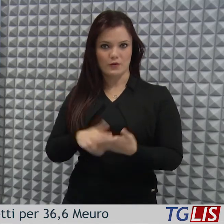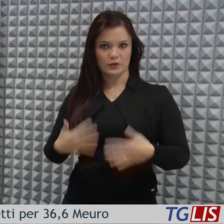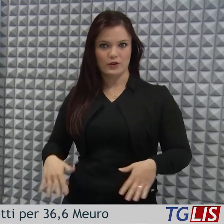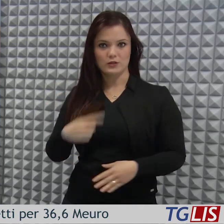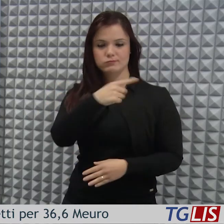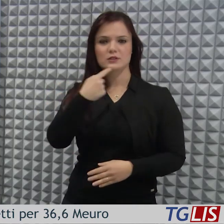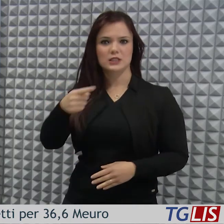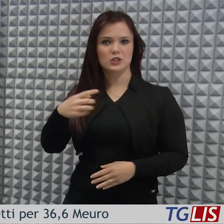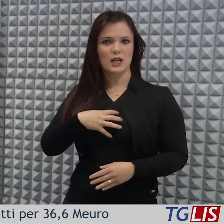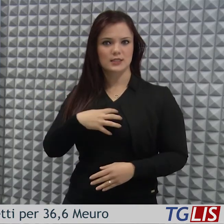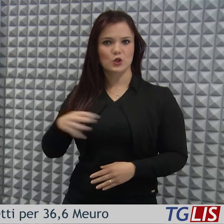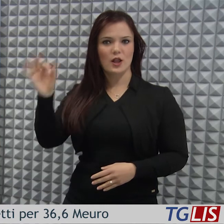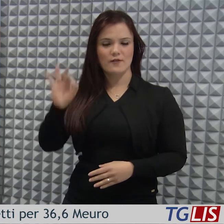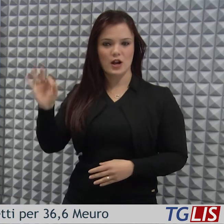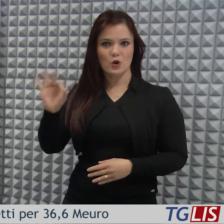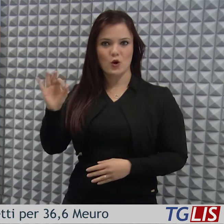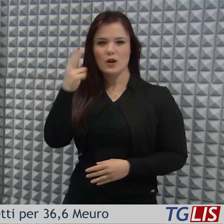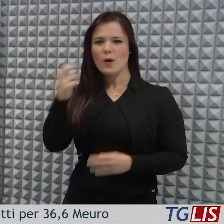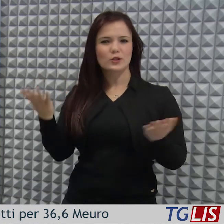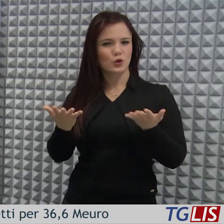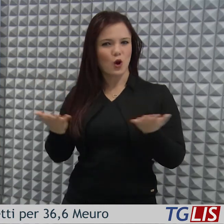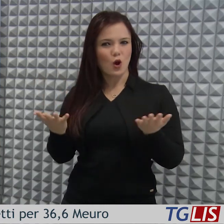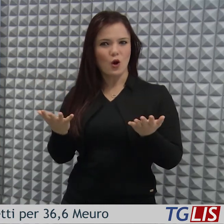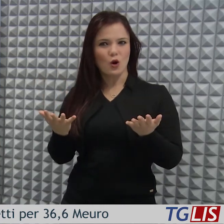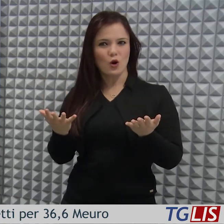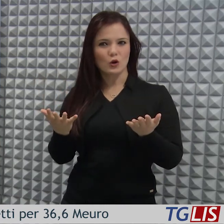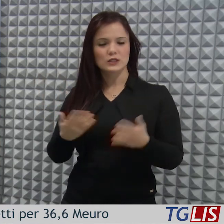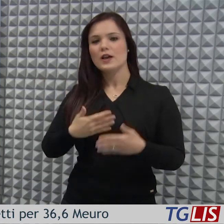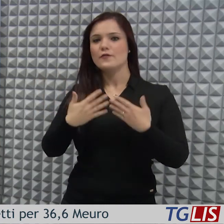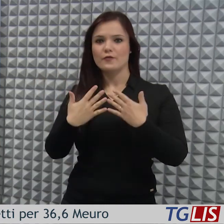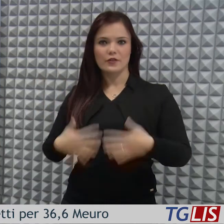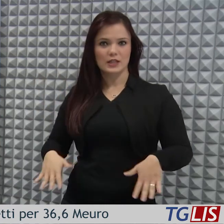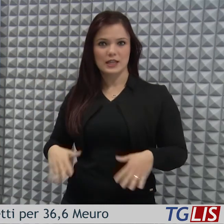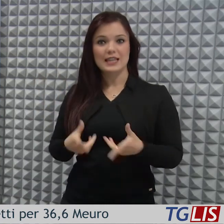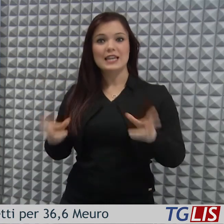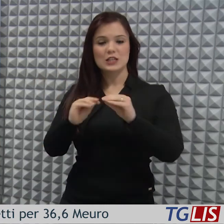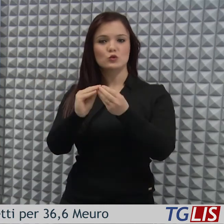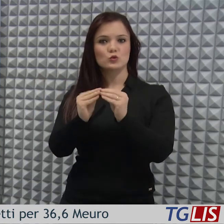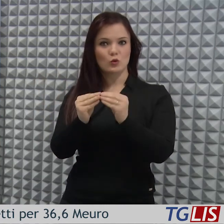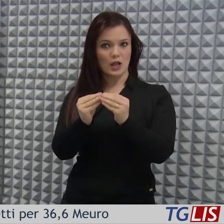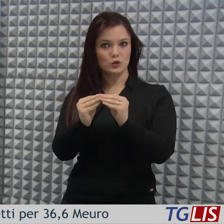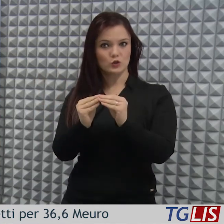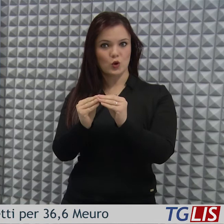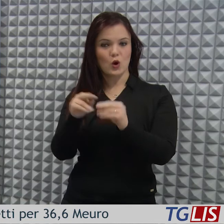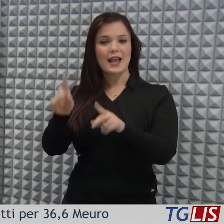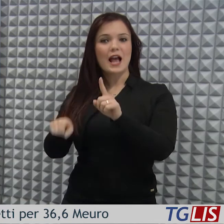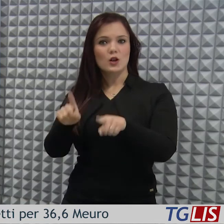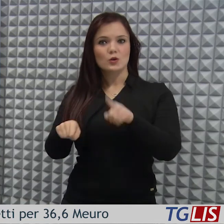spiega l'assessore Franconi, riguardano il completamento delle ristrutturazioni di alcuni presidi